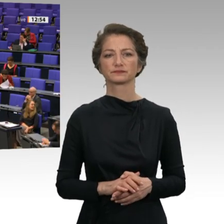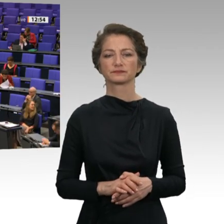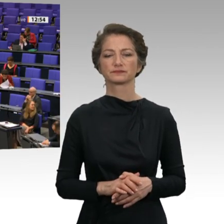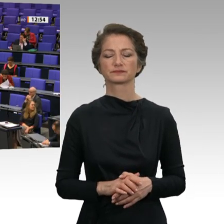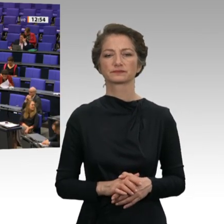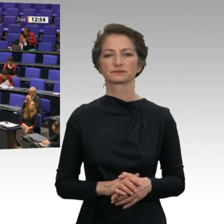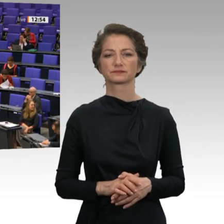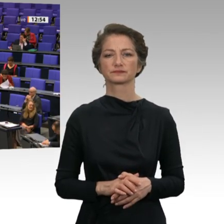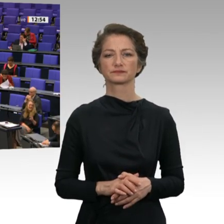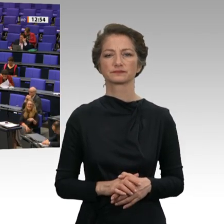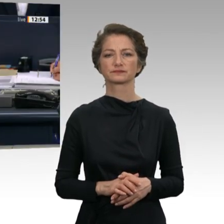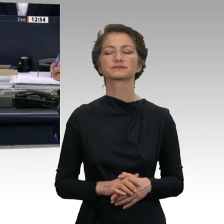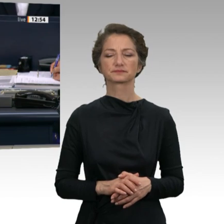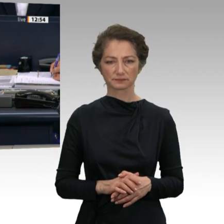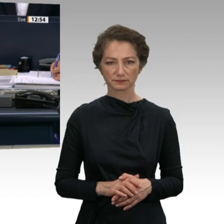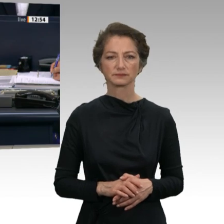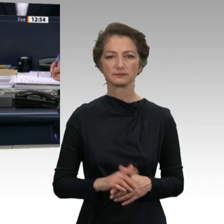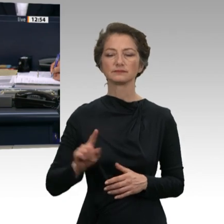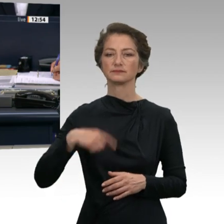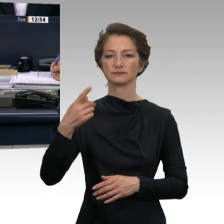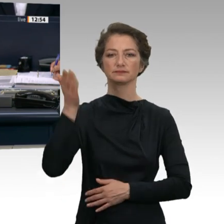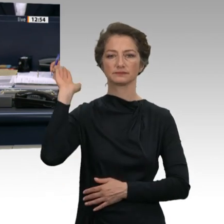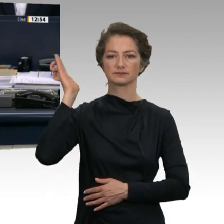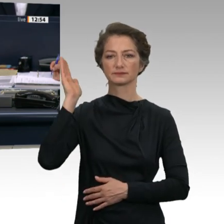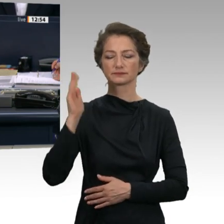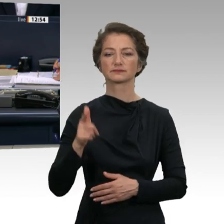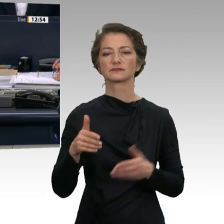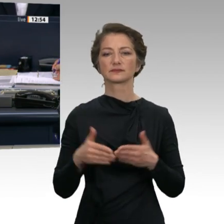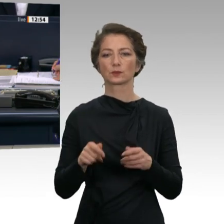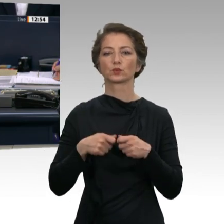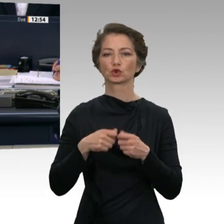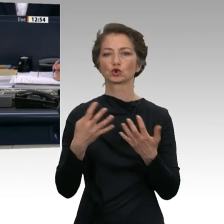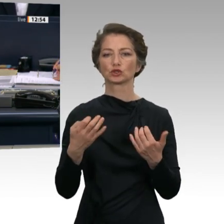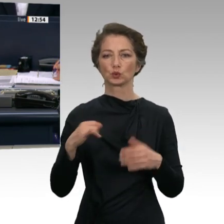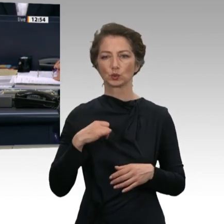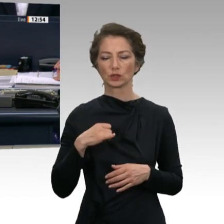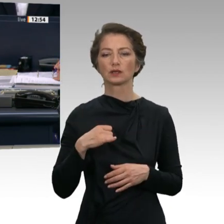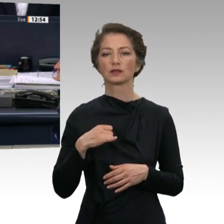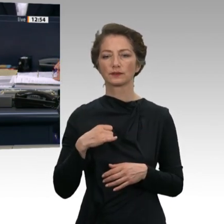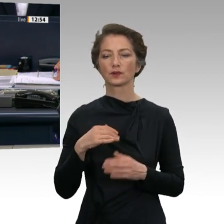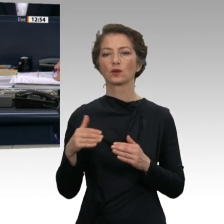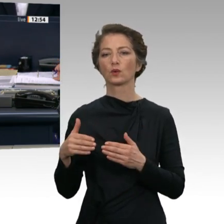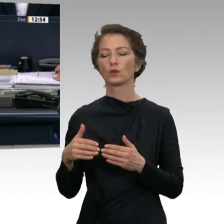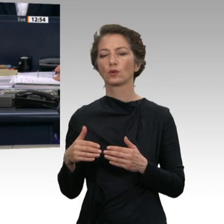Vielen Dank. Dank. Nächster Redner ist für die Fraktion Bündnis 90 die Grünen der Kollege Markus Kurth.